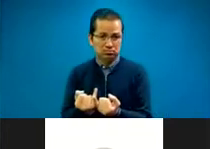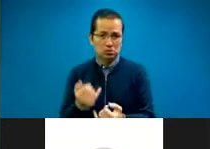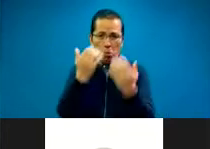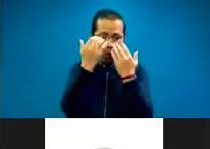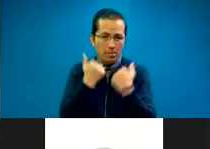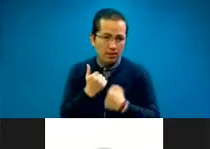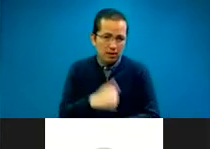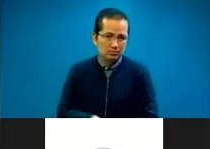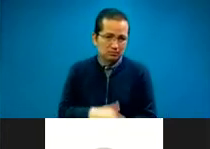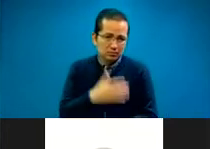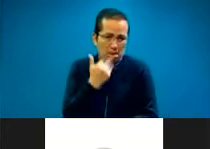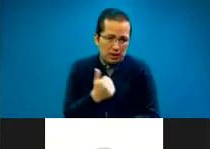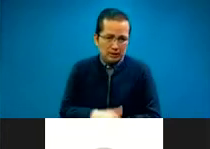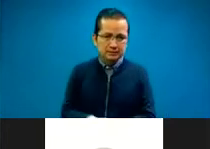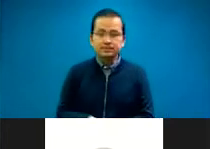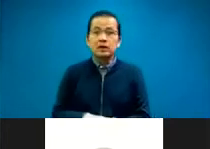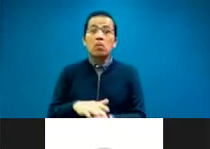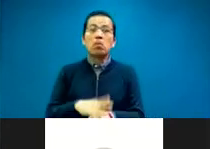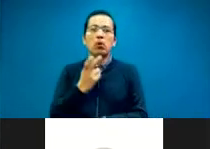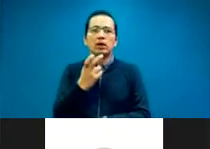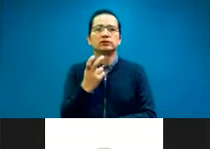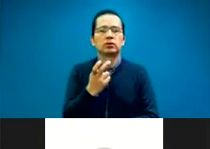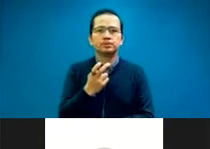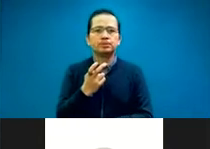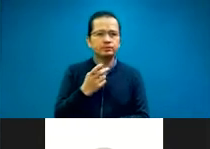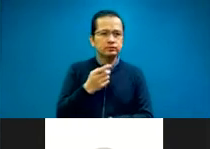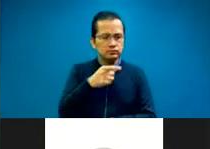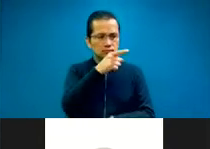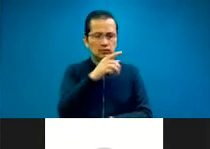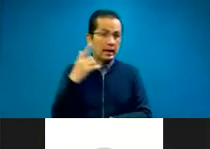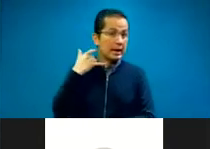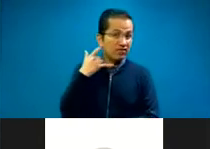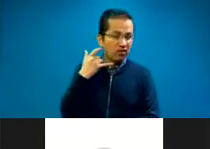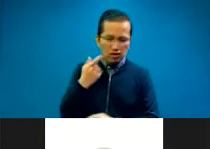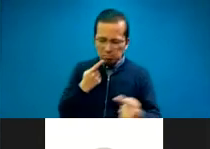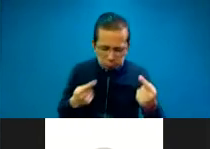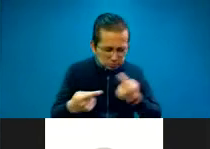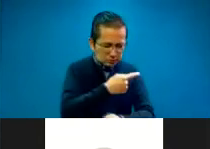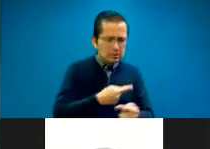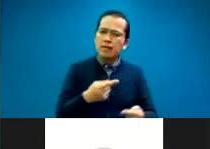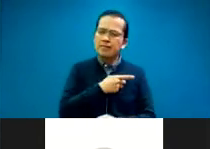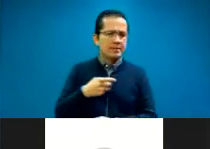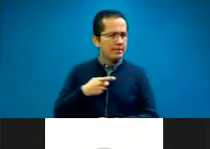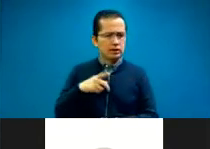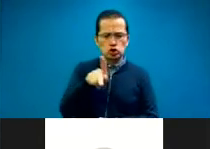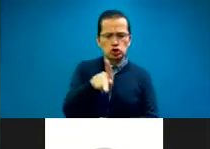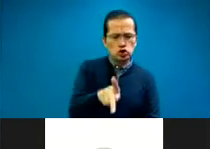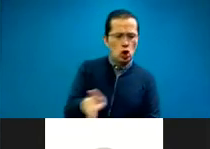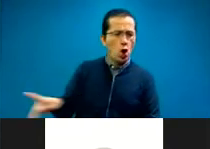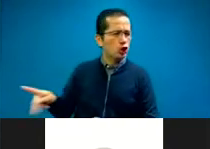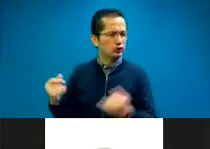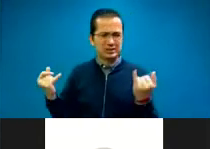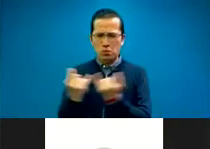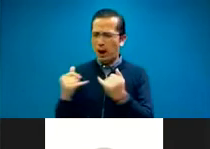a estandarizar esos requisitos. que todos los intérpretes, sin importar dónde trabajen,